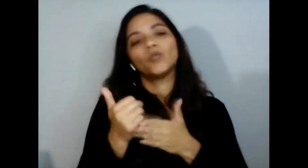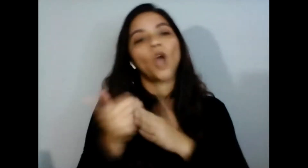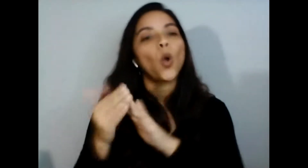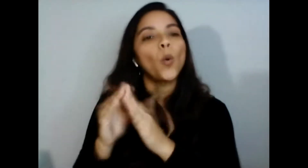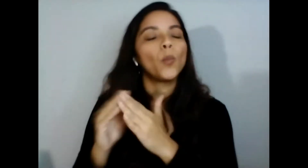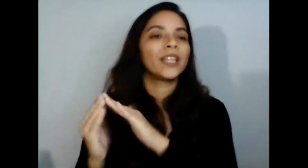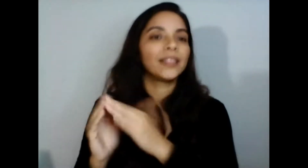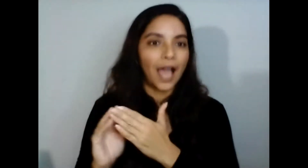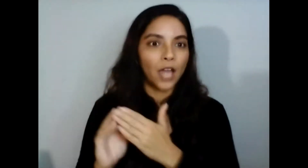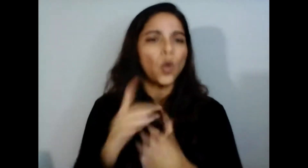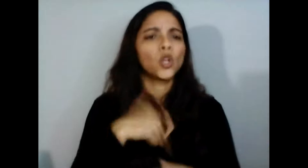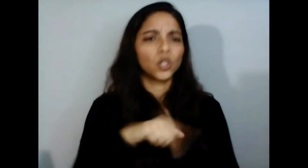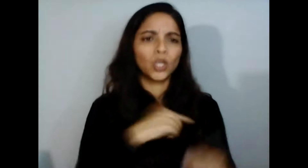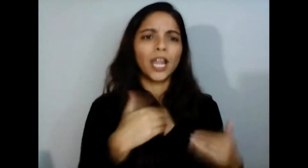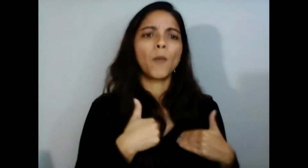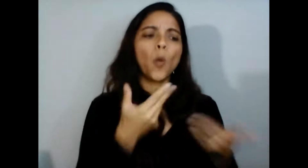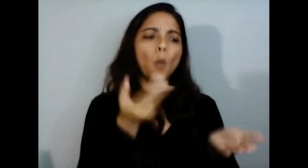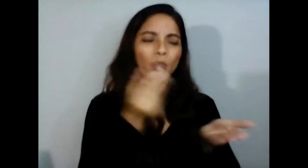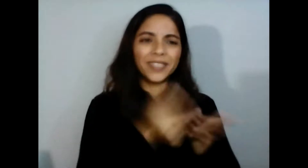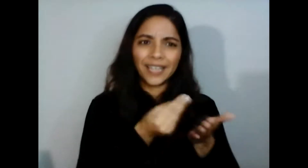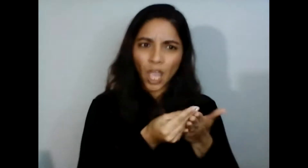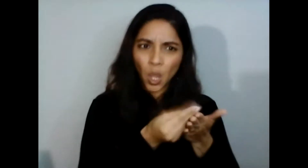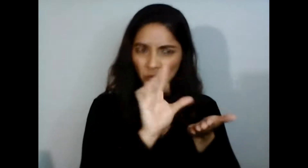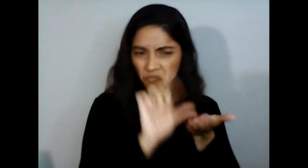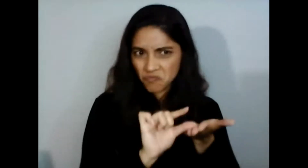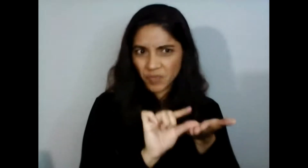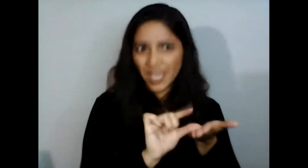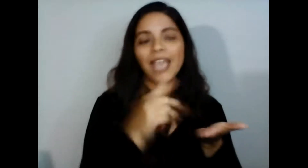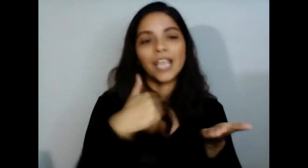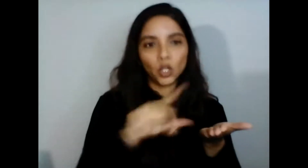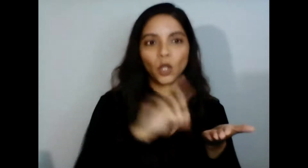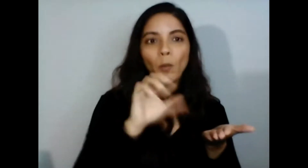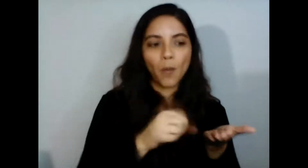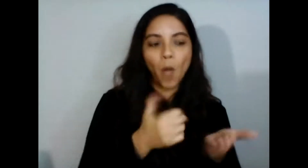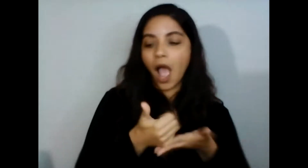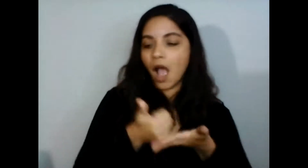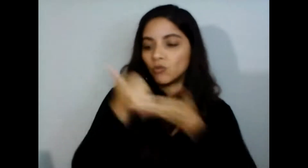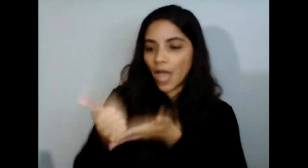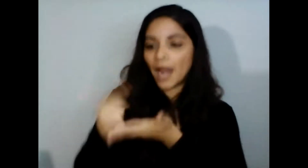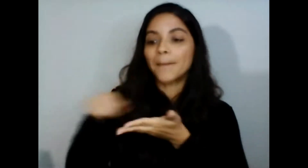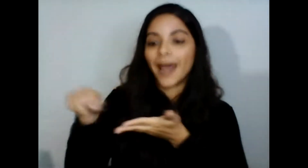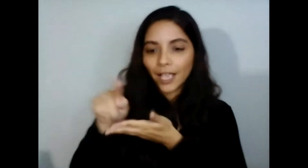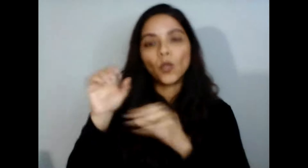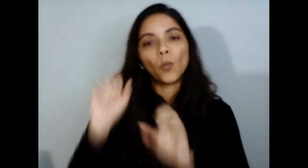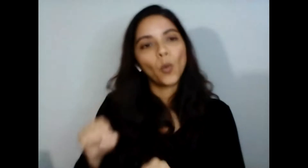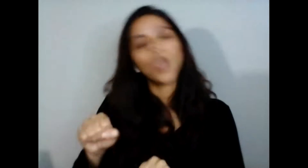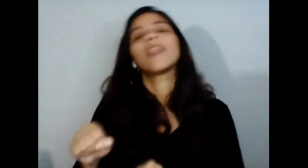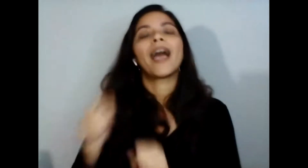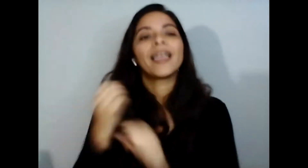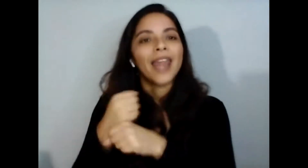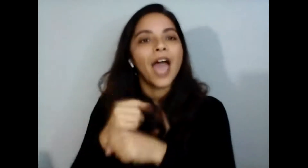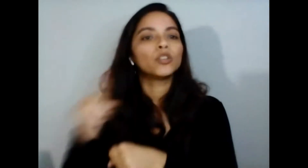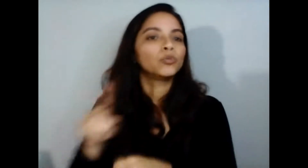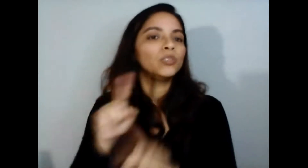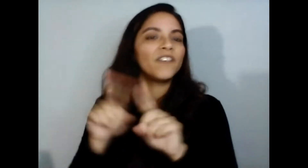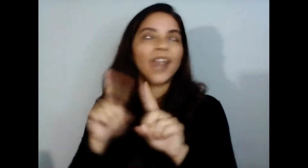para que para que los líderes y las lideresas puedan implementar y utilizar los recursos como como mejor